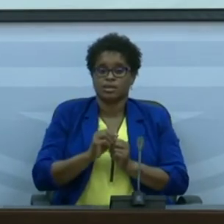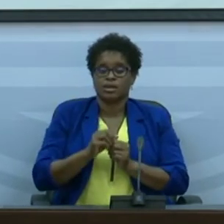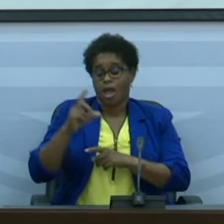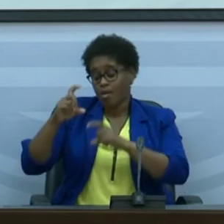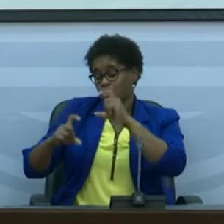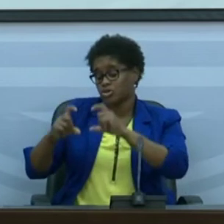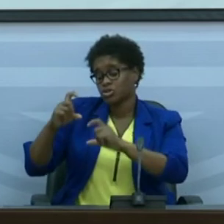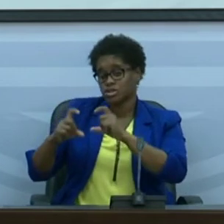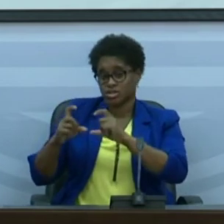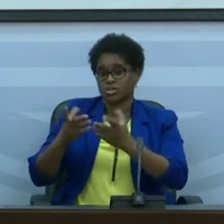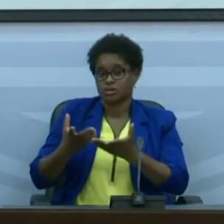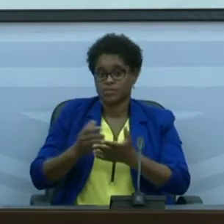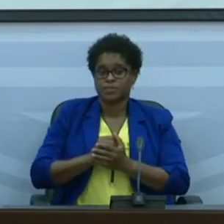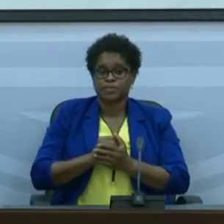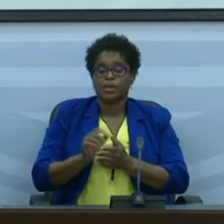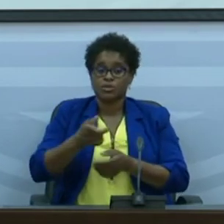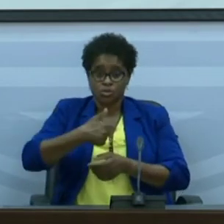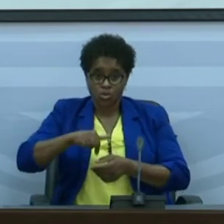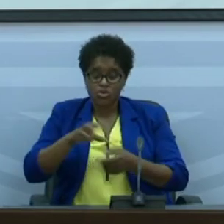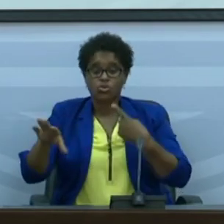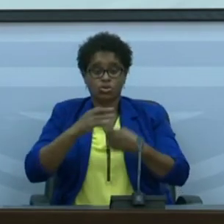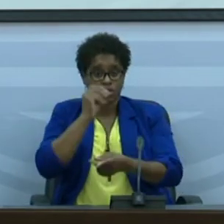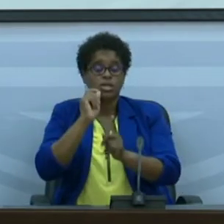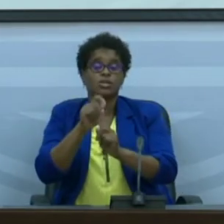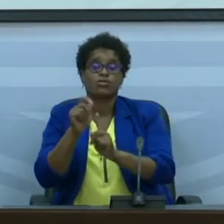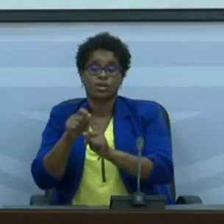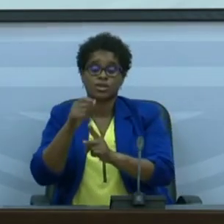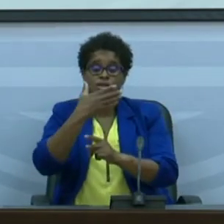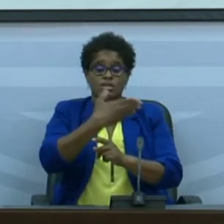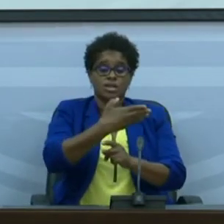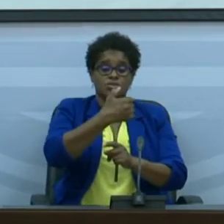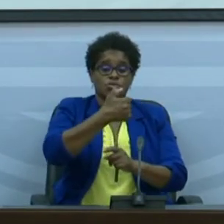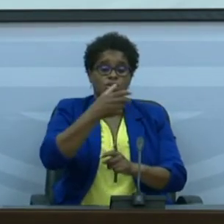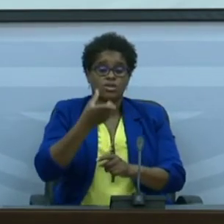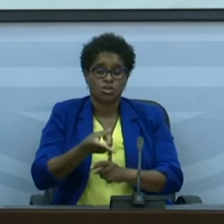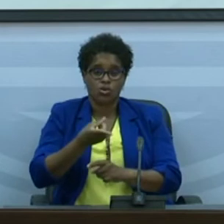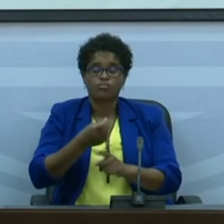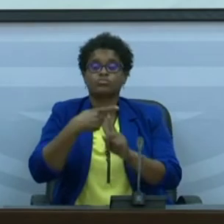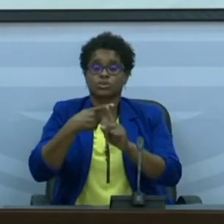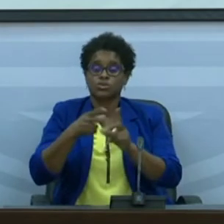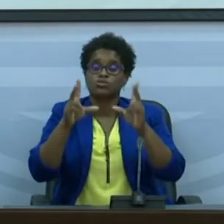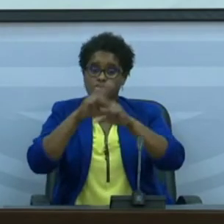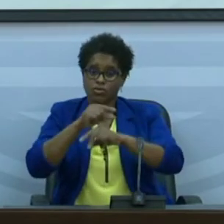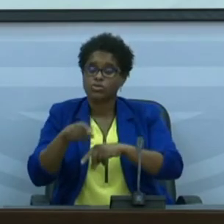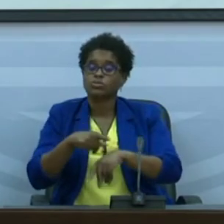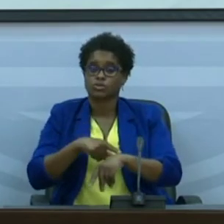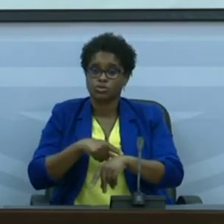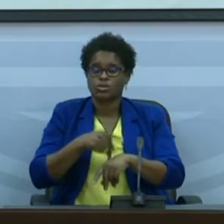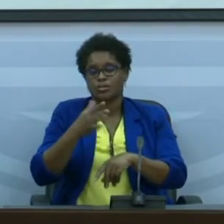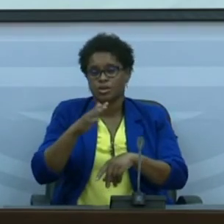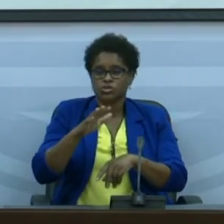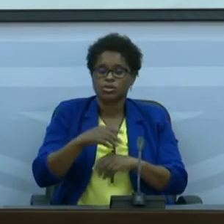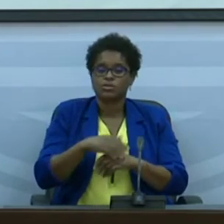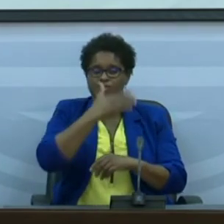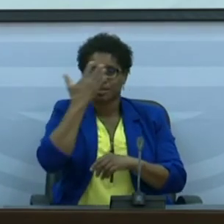amostras nós conseguimos identificar 759 casos novos nesse período o que nos dá uma